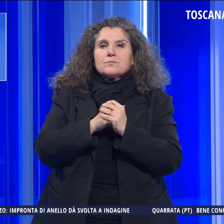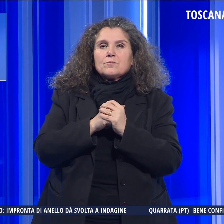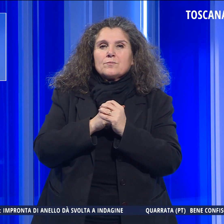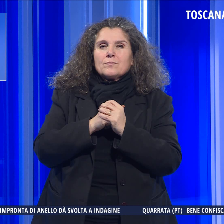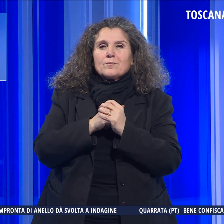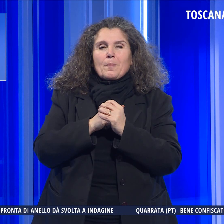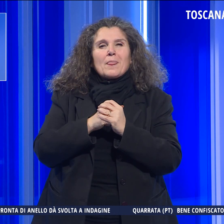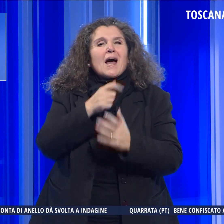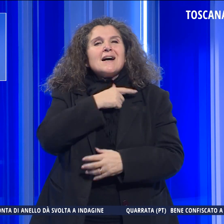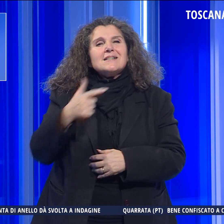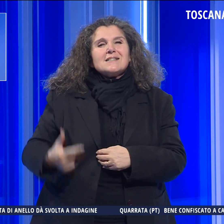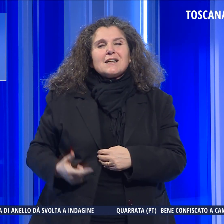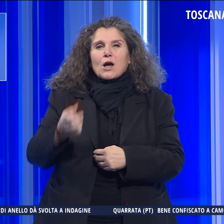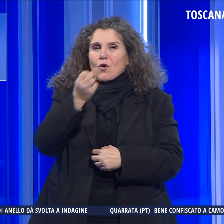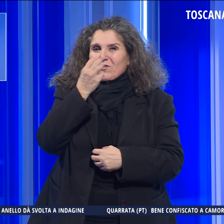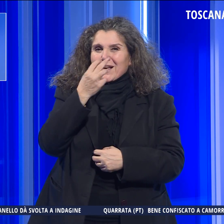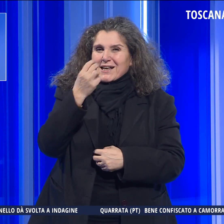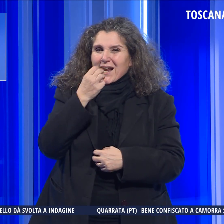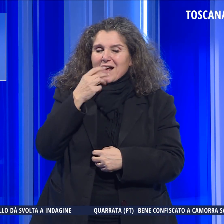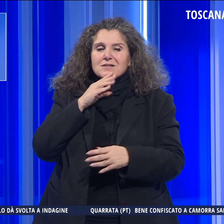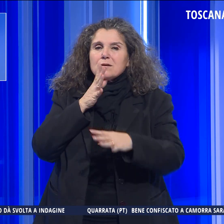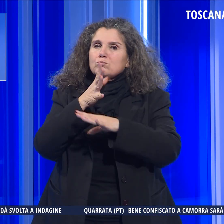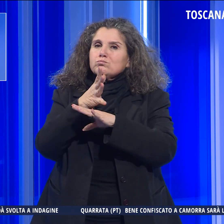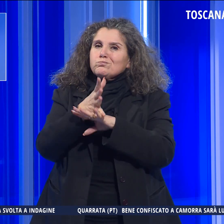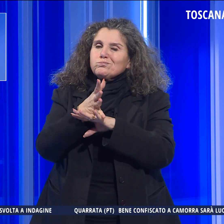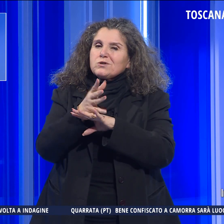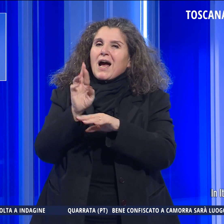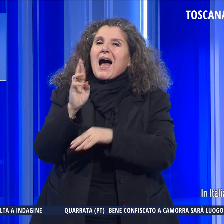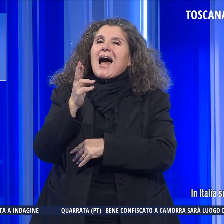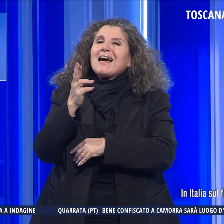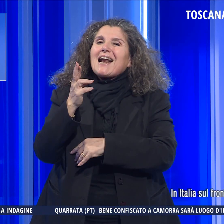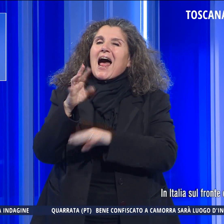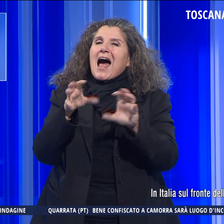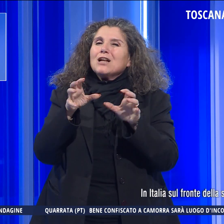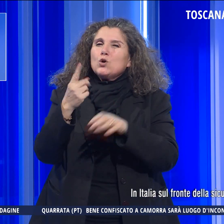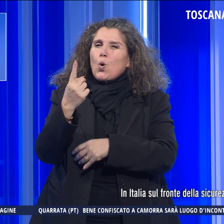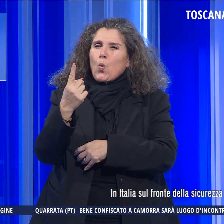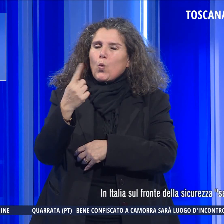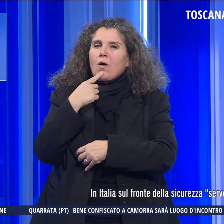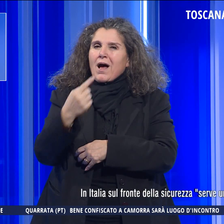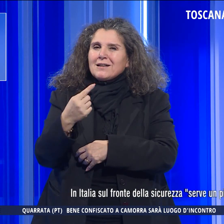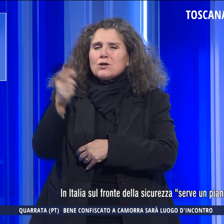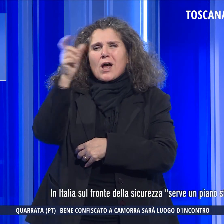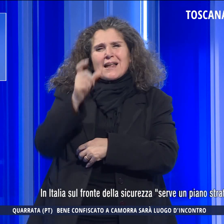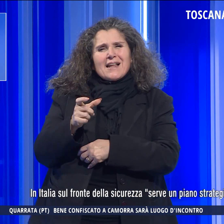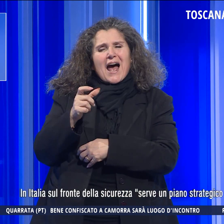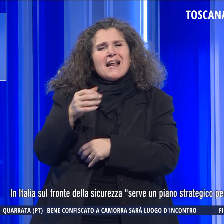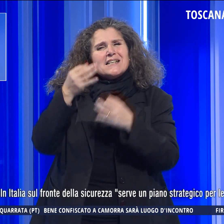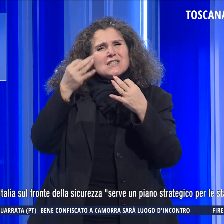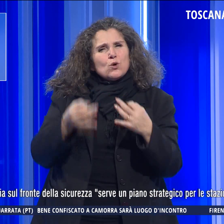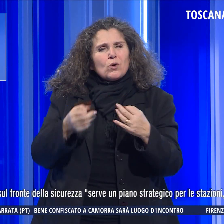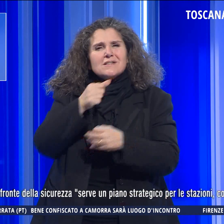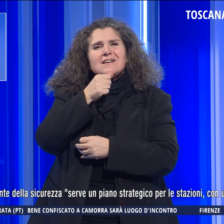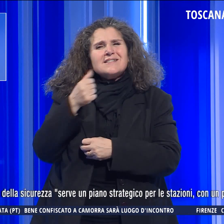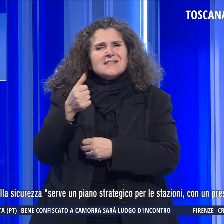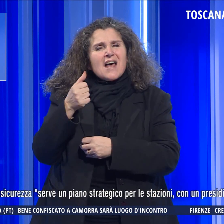Il sindaco di Firenze, intervenendo su Radio 1, ha detto In Italia sul fronte della sicurezza serve un